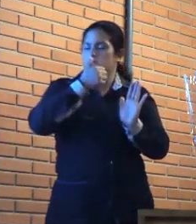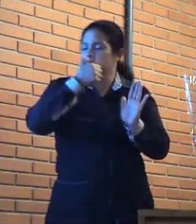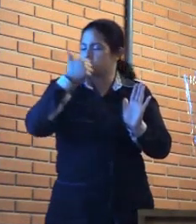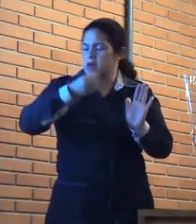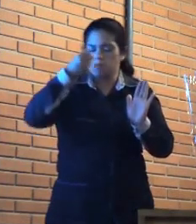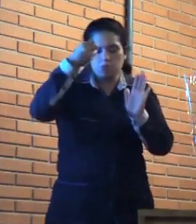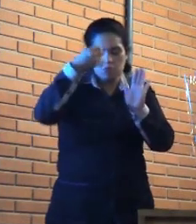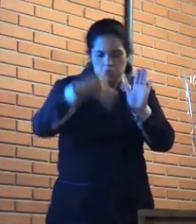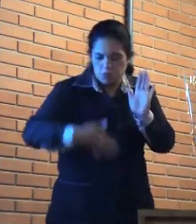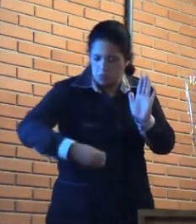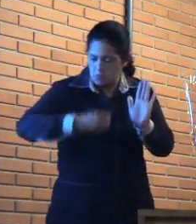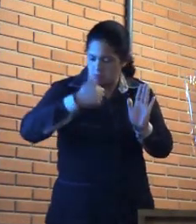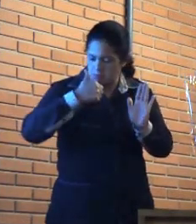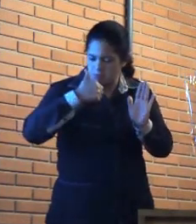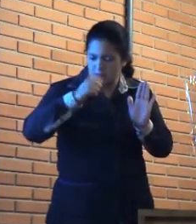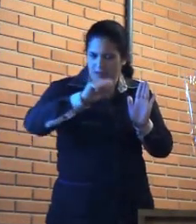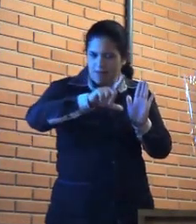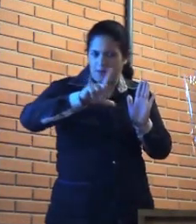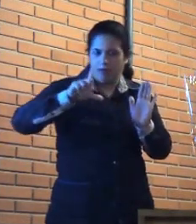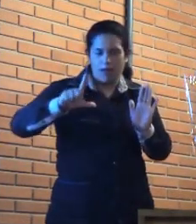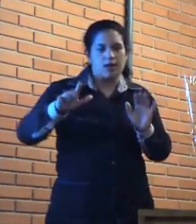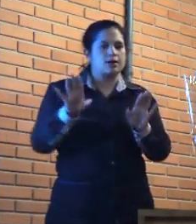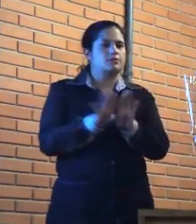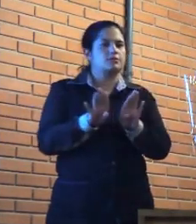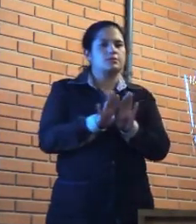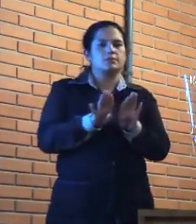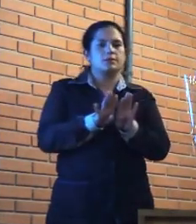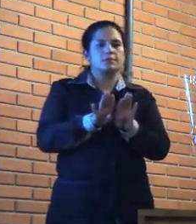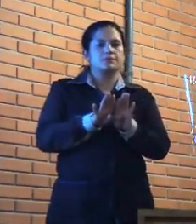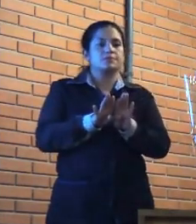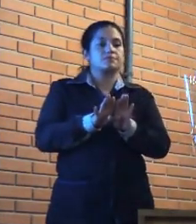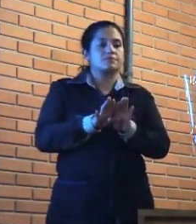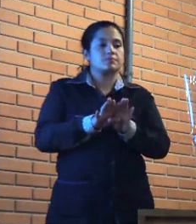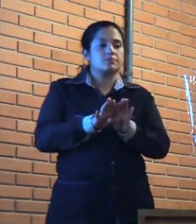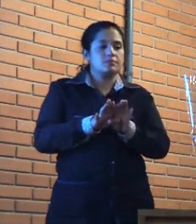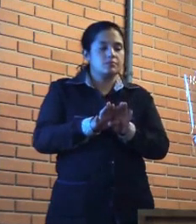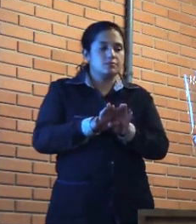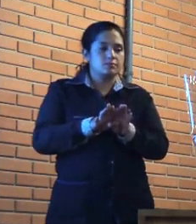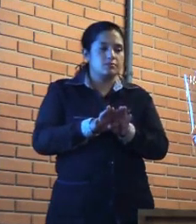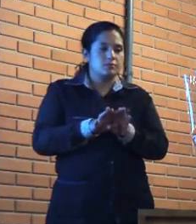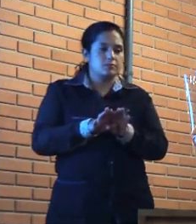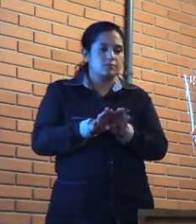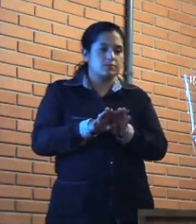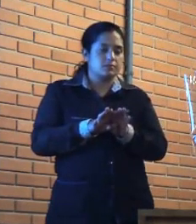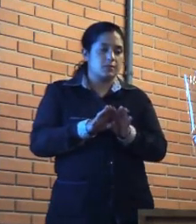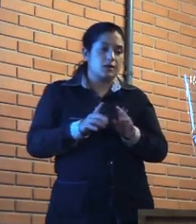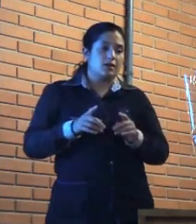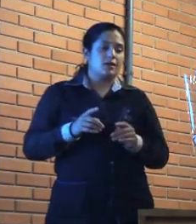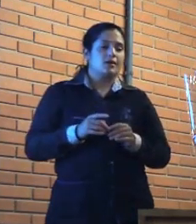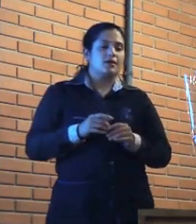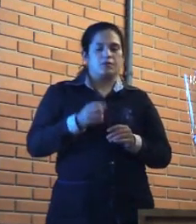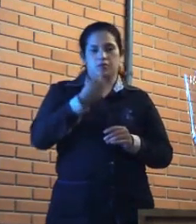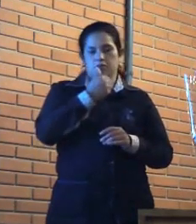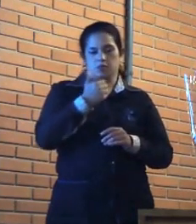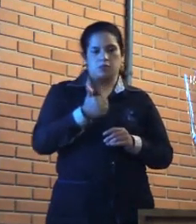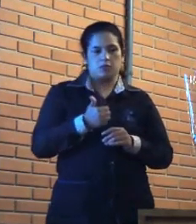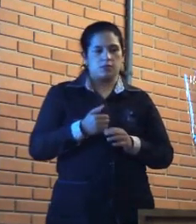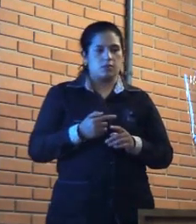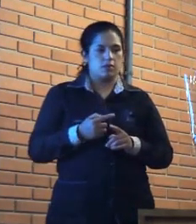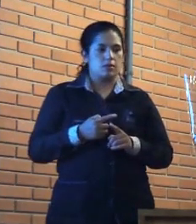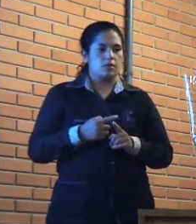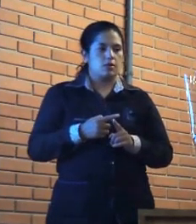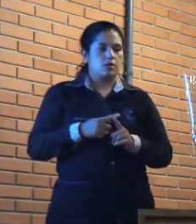face à questão que nós tivemos que sair daqui do prédio um pouco, mas vamos lá. Então,